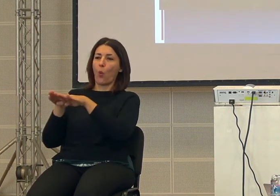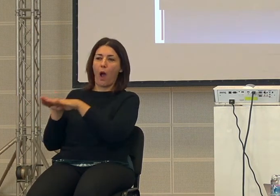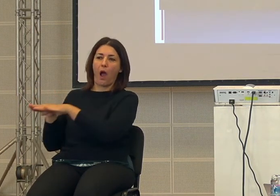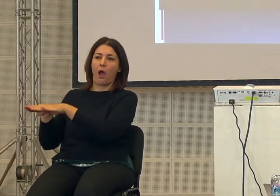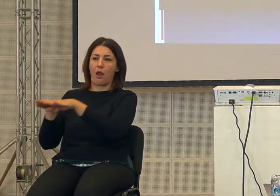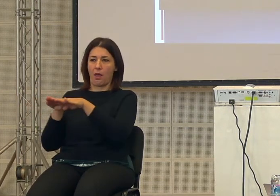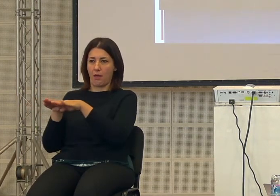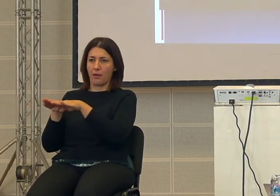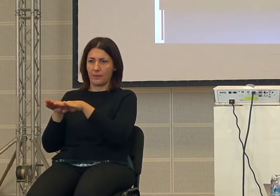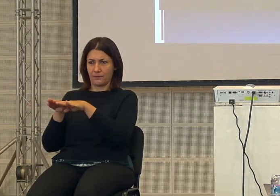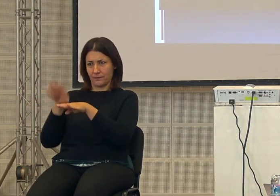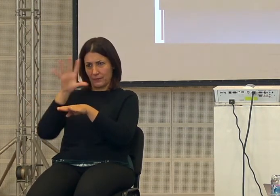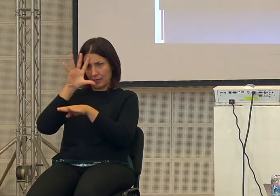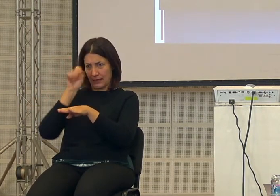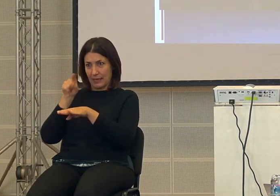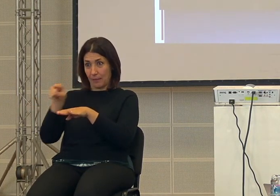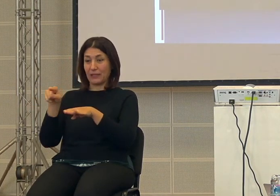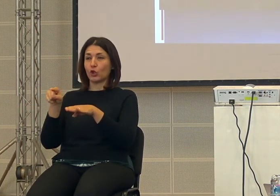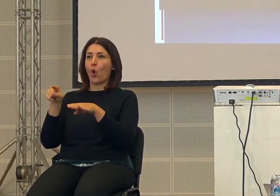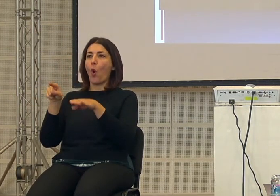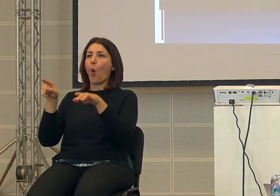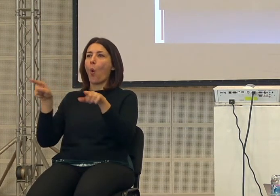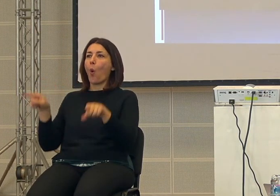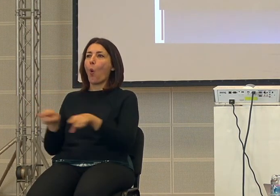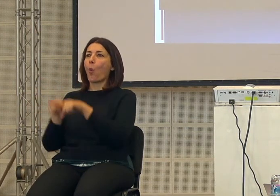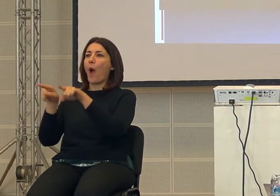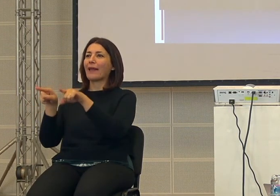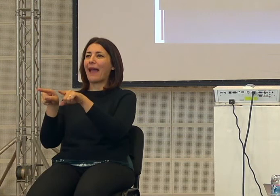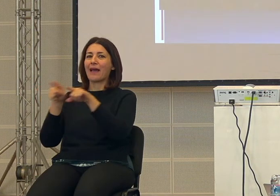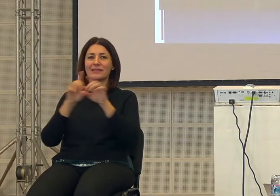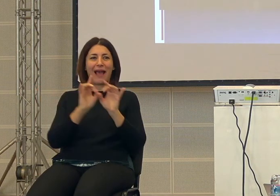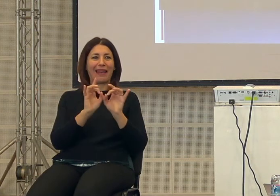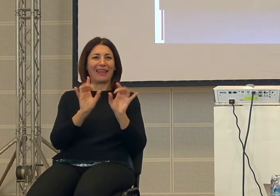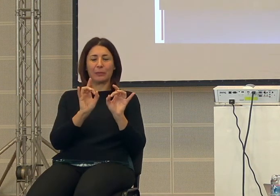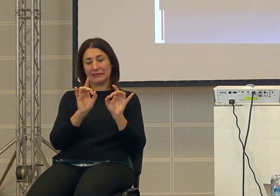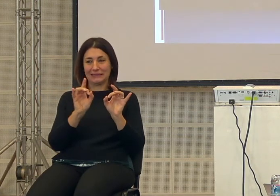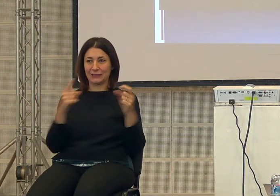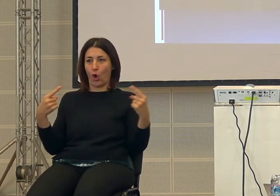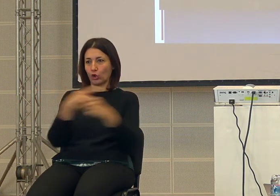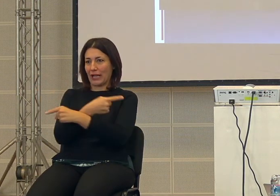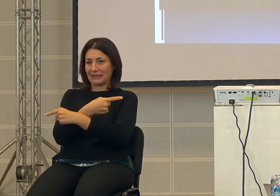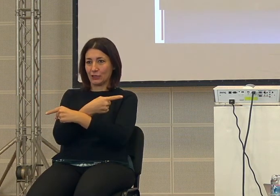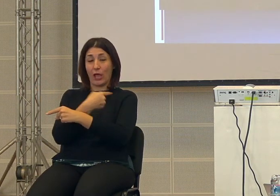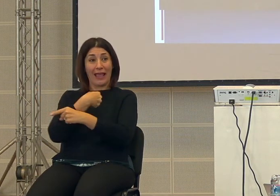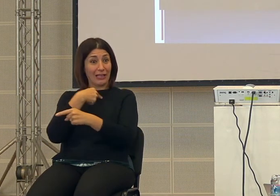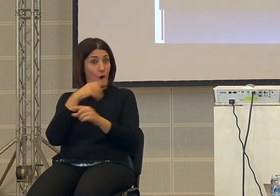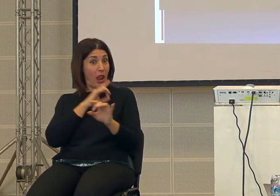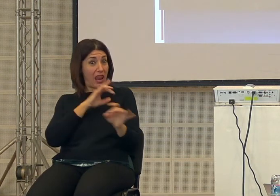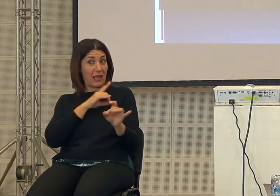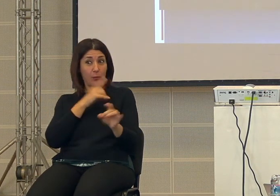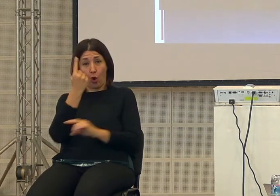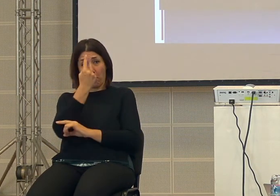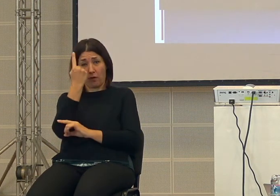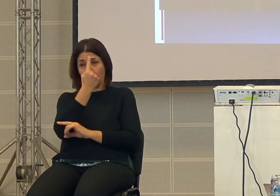deve essere voi capite che tra eguaglianza e libertà c'è una contraddizione perché se io sono libero e sono più capace devo